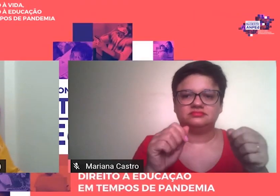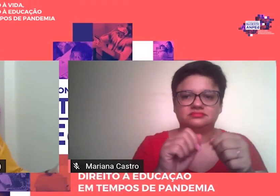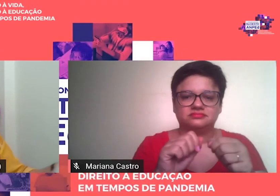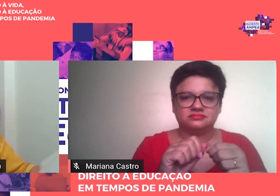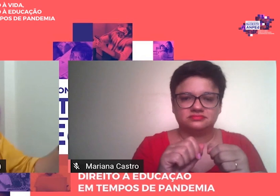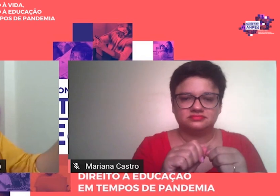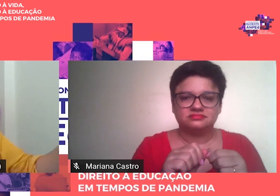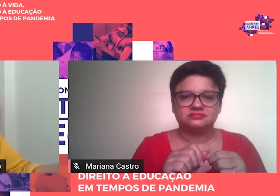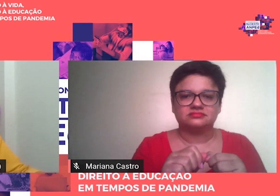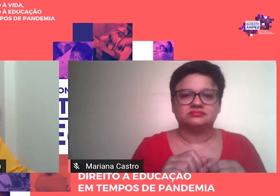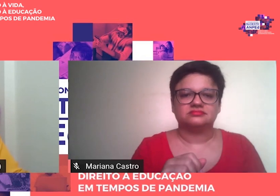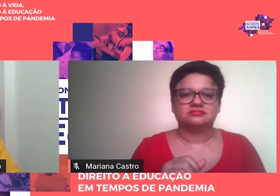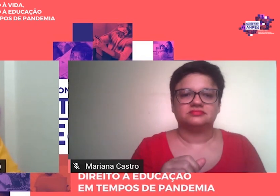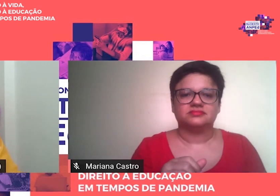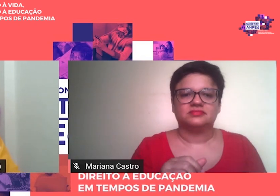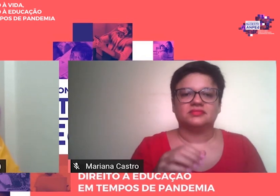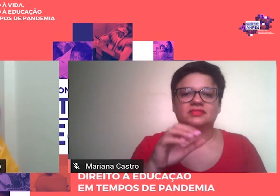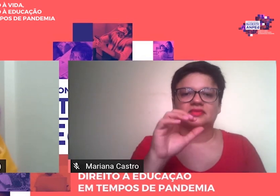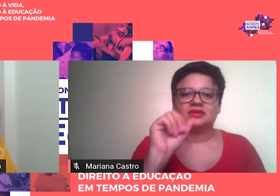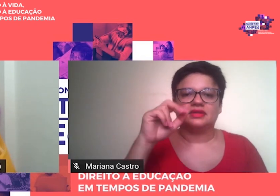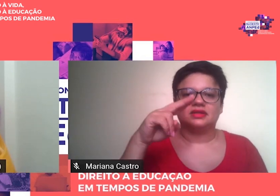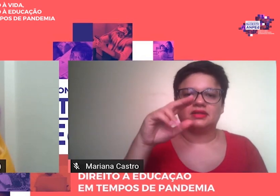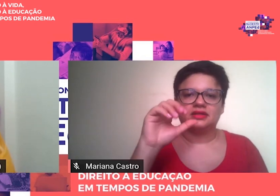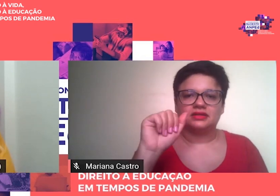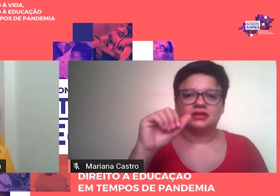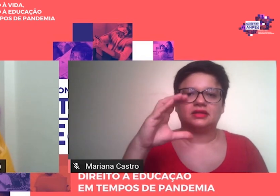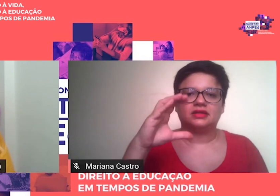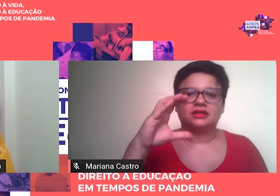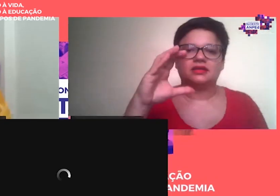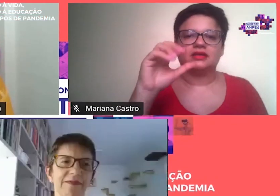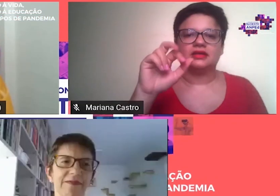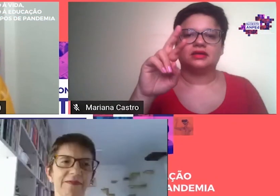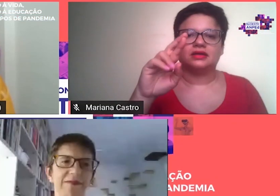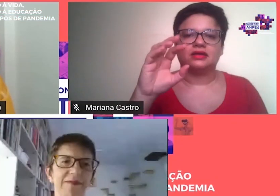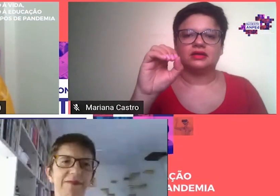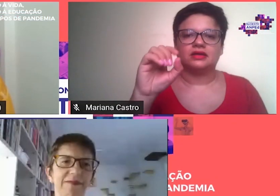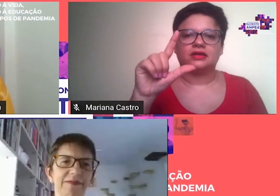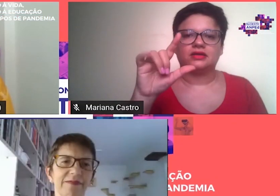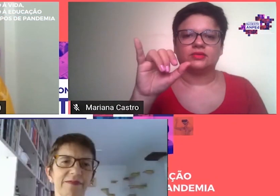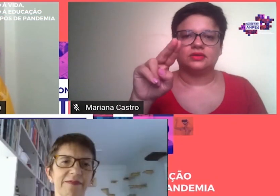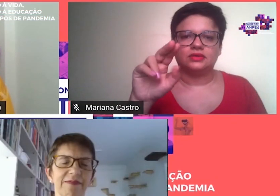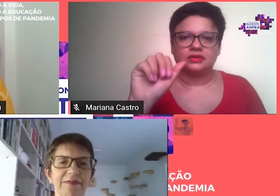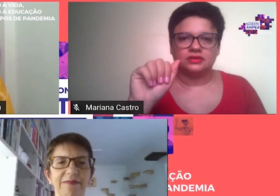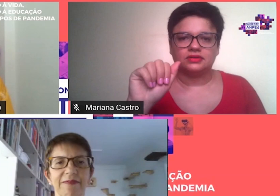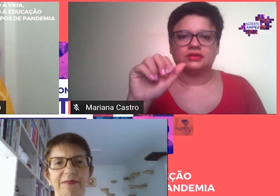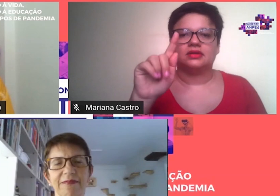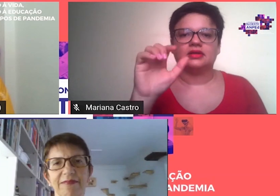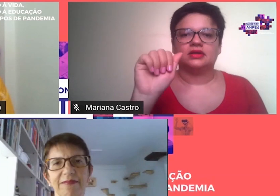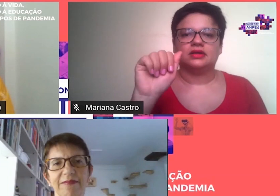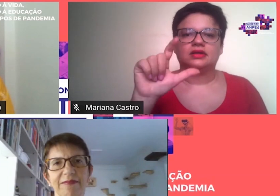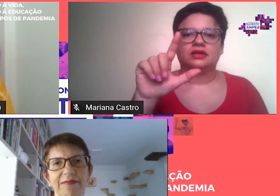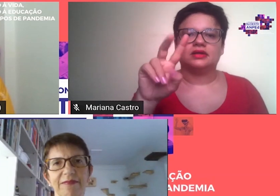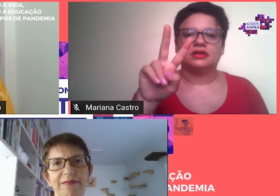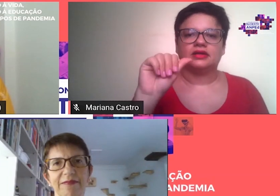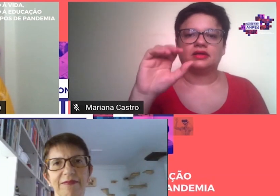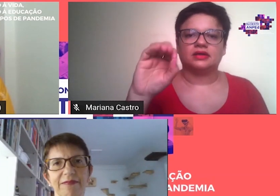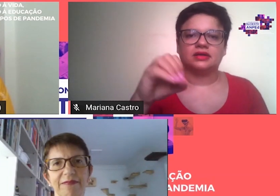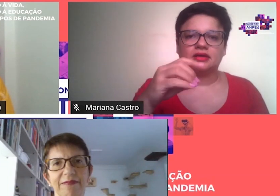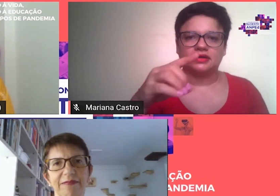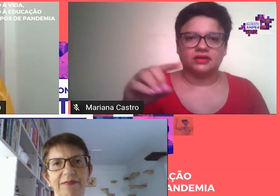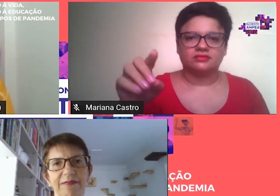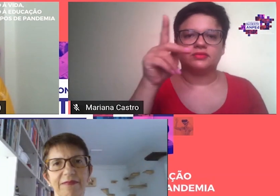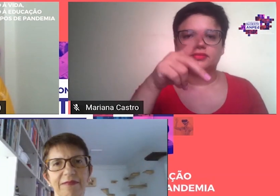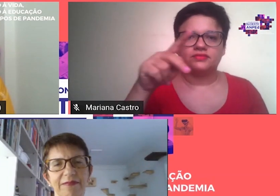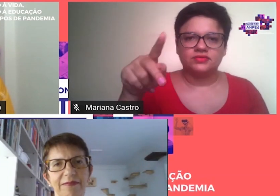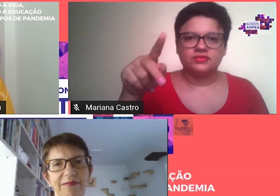professora Ana Carolina Galvão. Ela é professora associada da Universidade